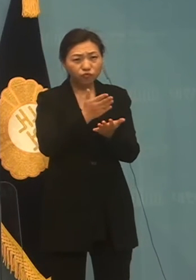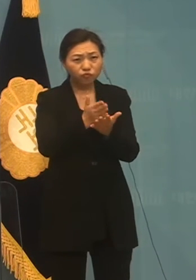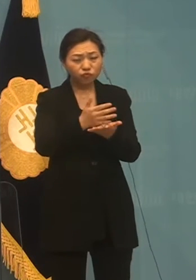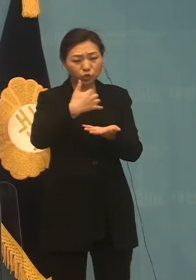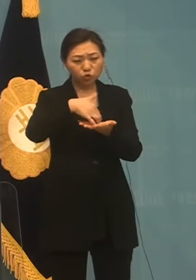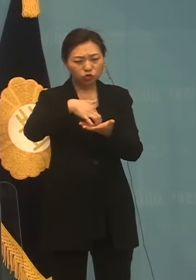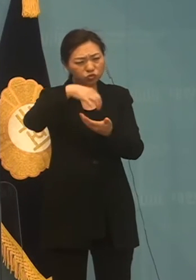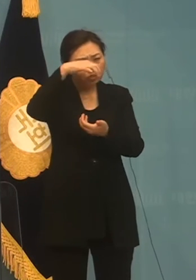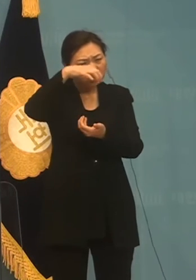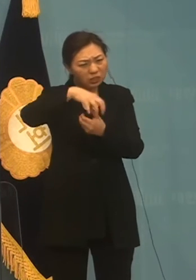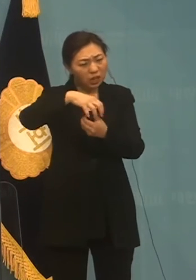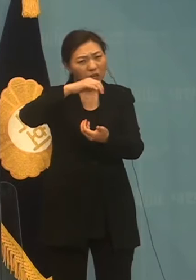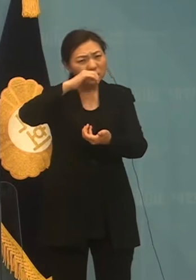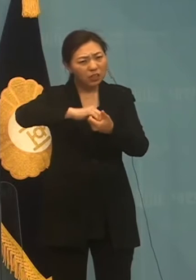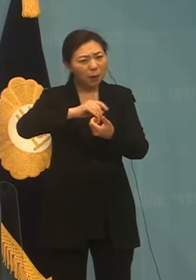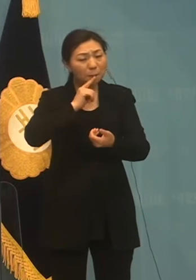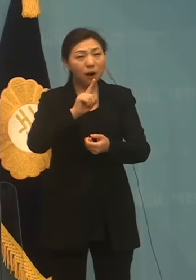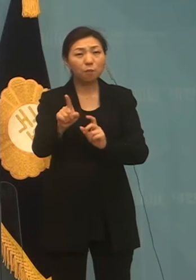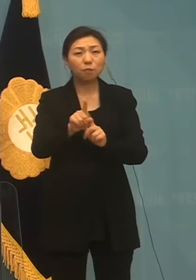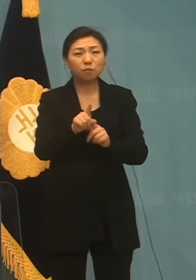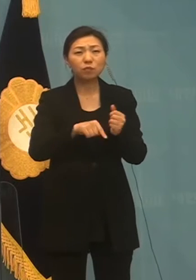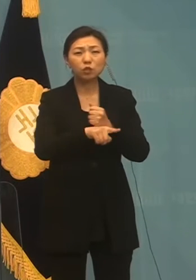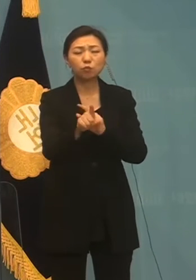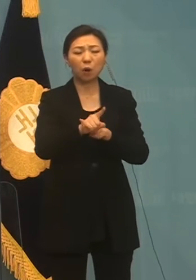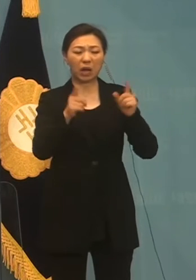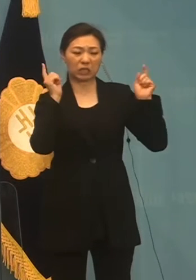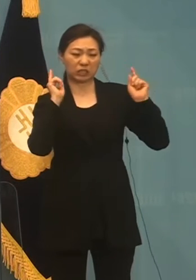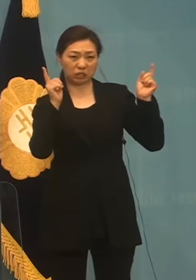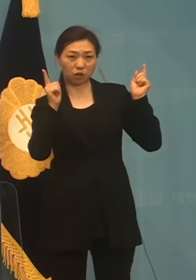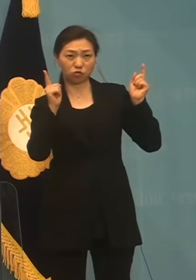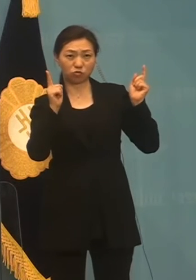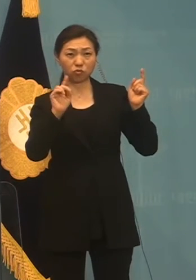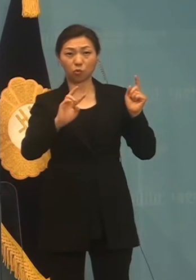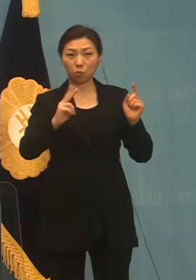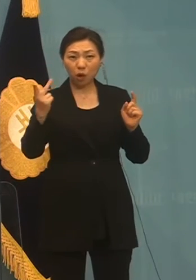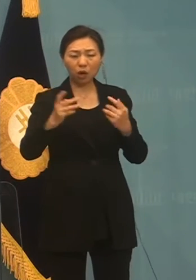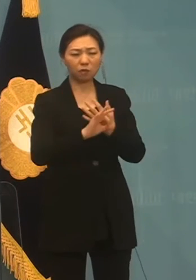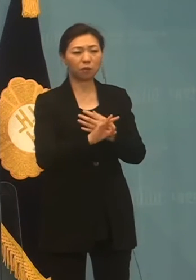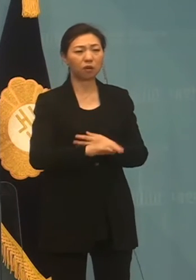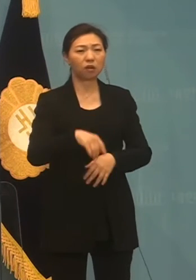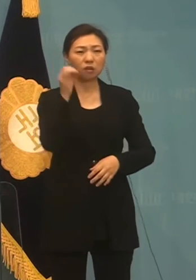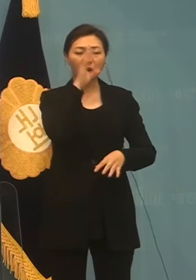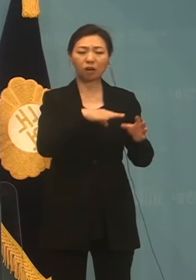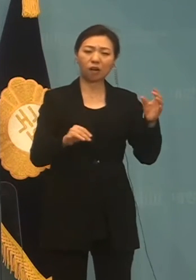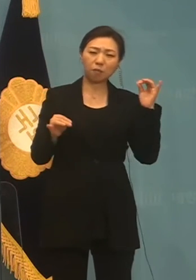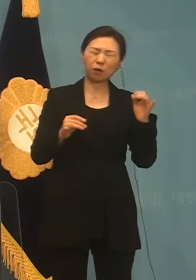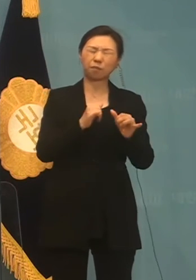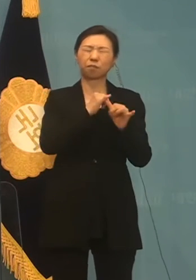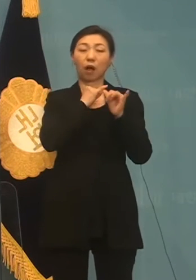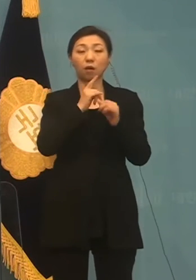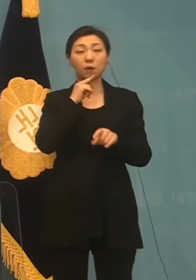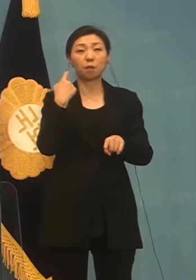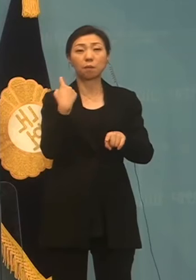발언은 실업자가 되던가 앉아서 죽으라는 얘기를 한 것이나 마찬가지입니다.